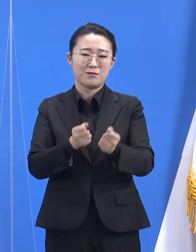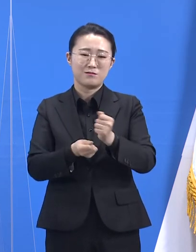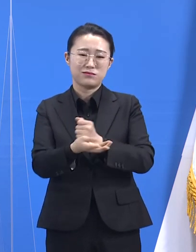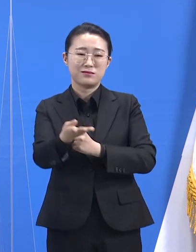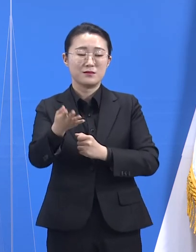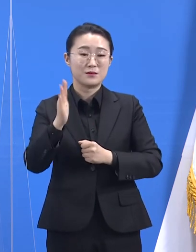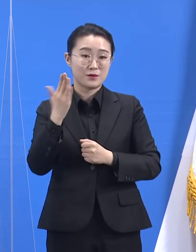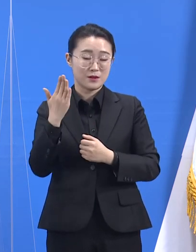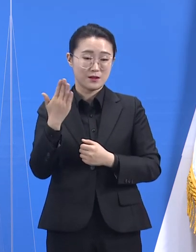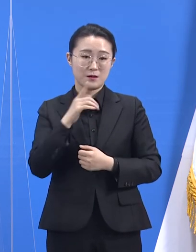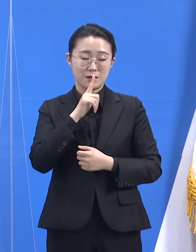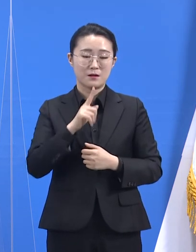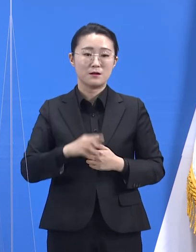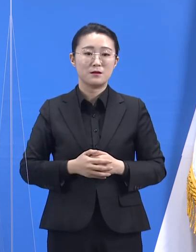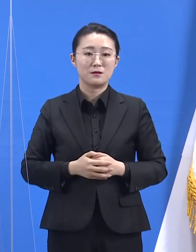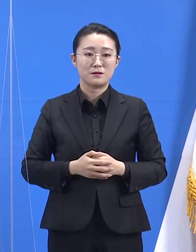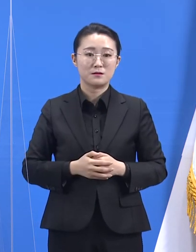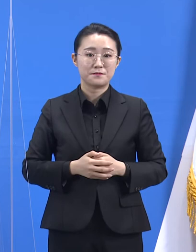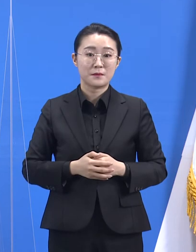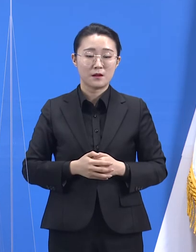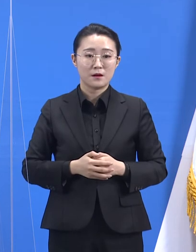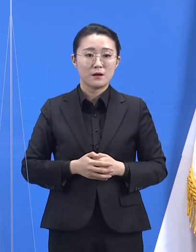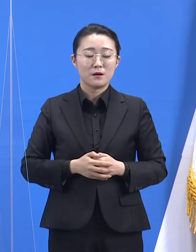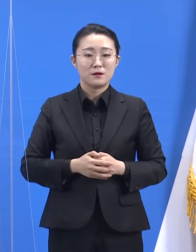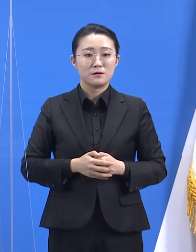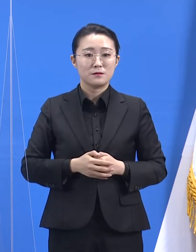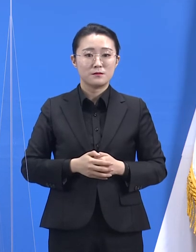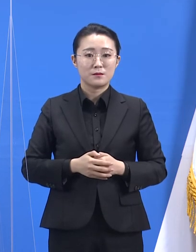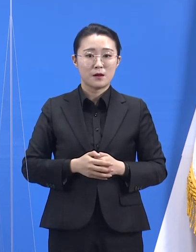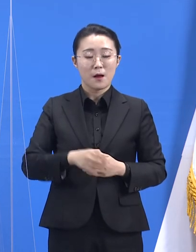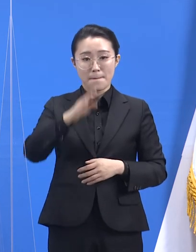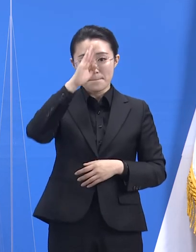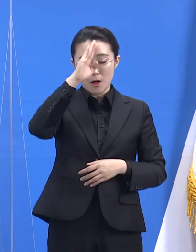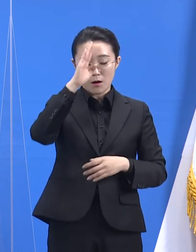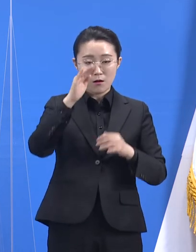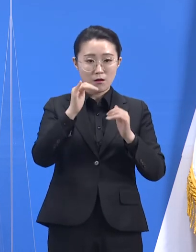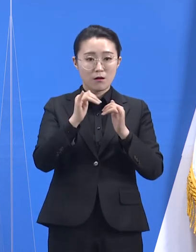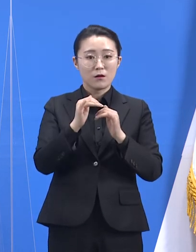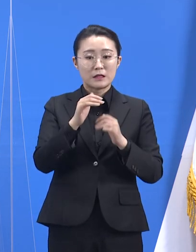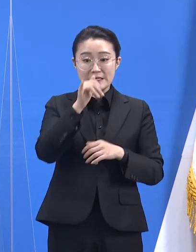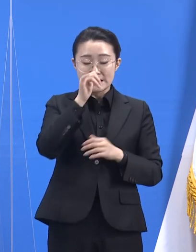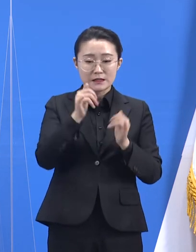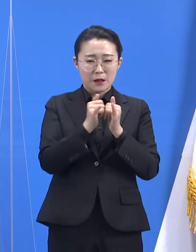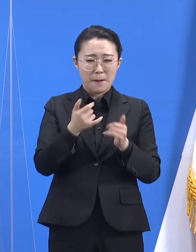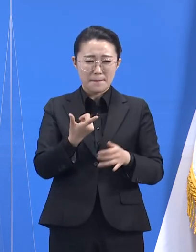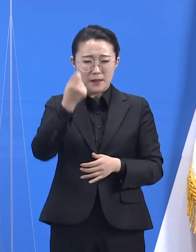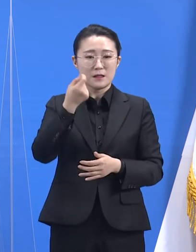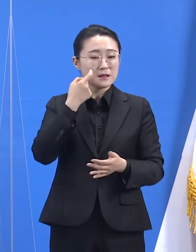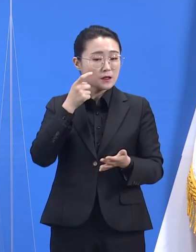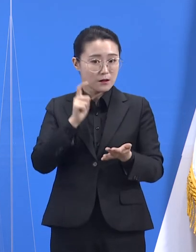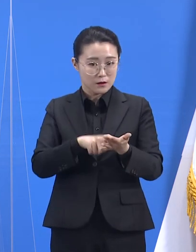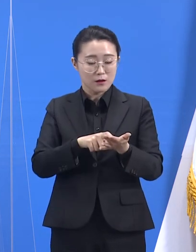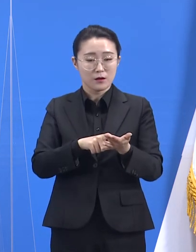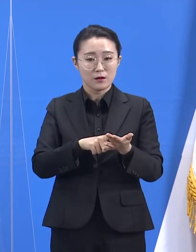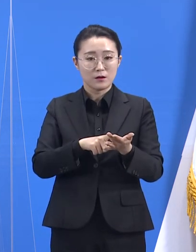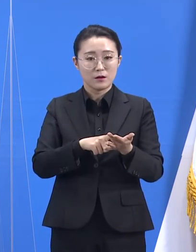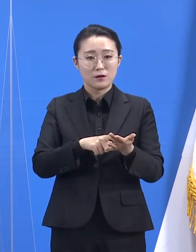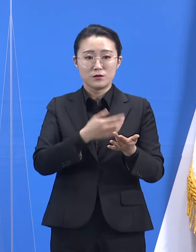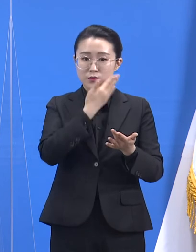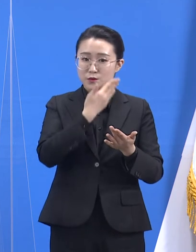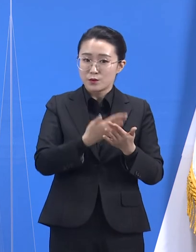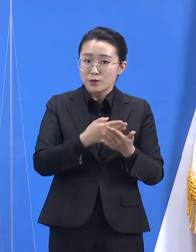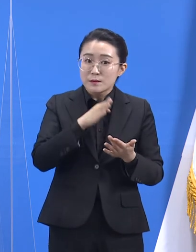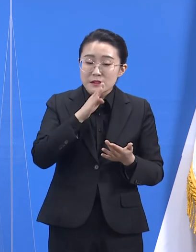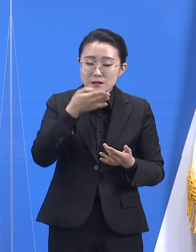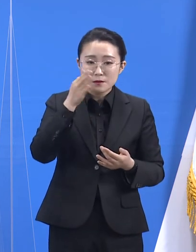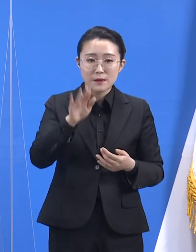찾아내야 한다는 요청도 있지만, 이는 현실화하기 어렵습니다. 그보다는 개별 감염